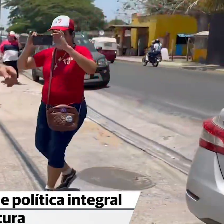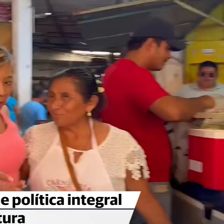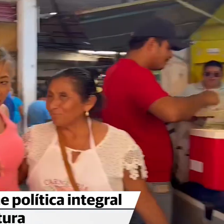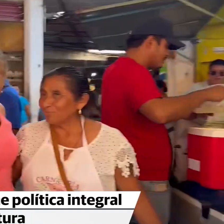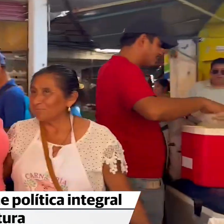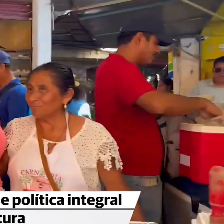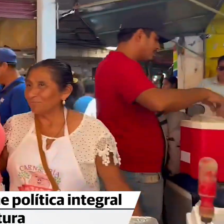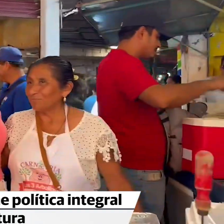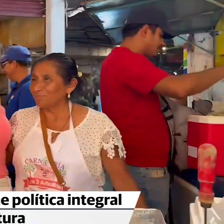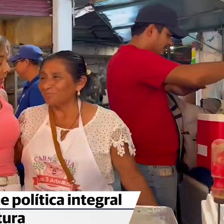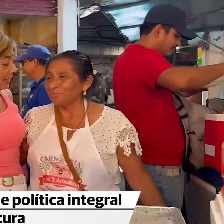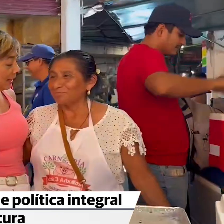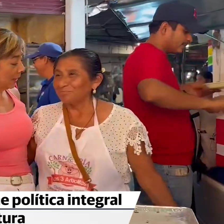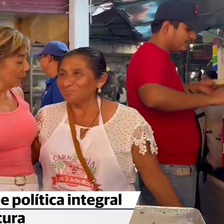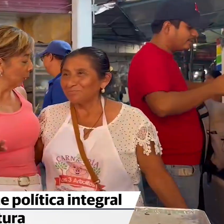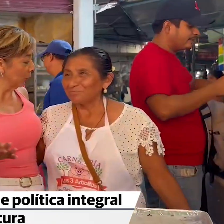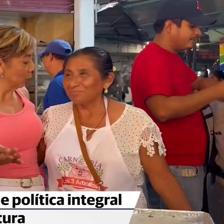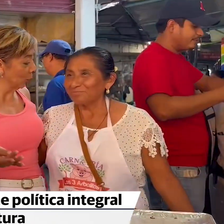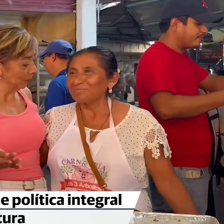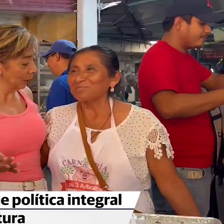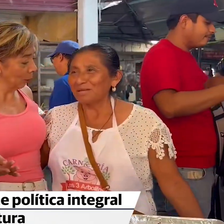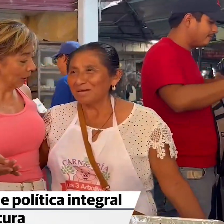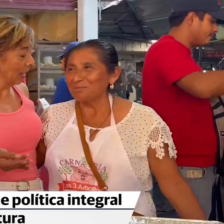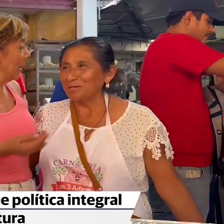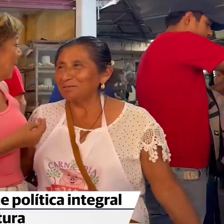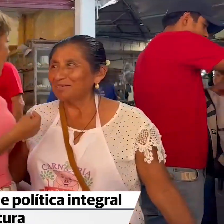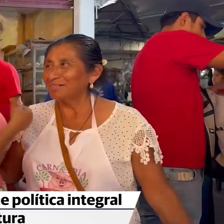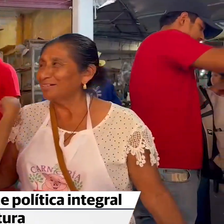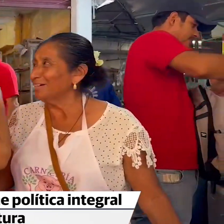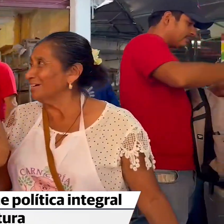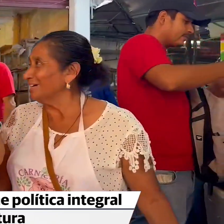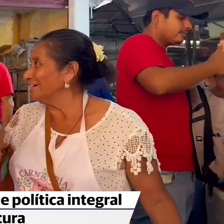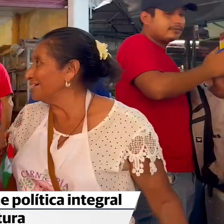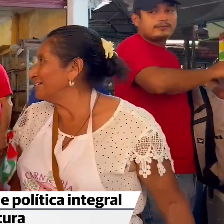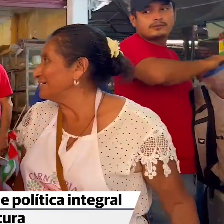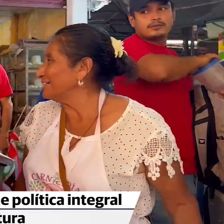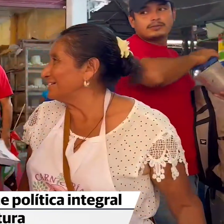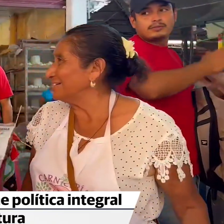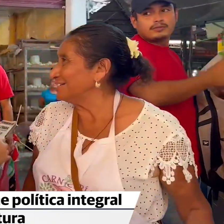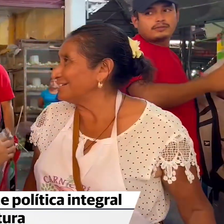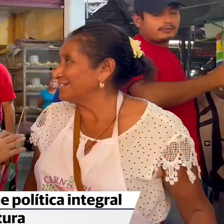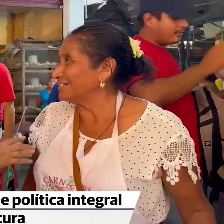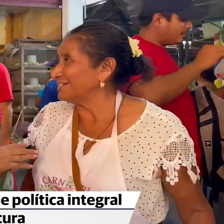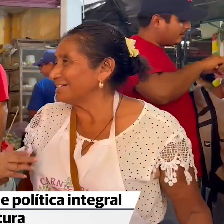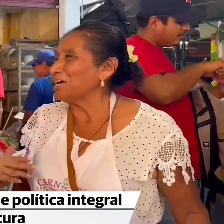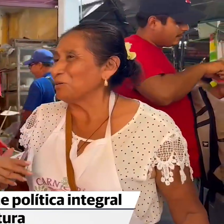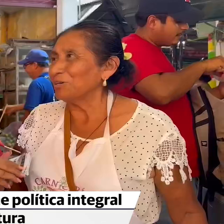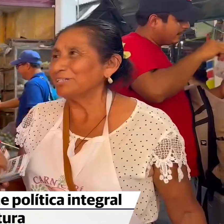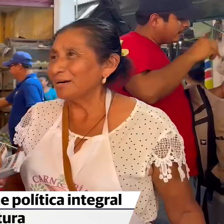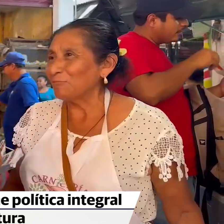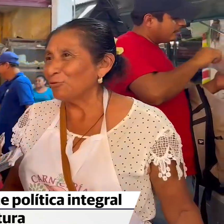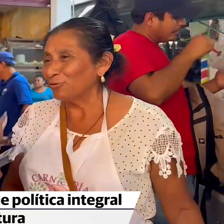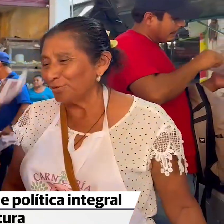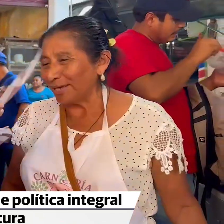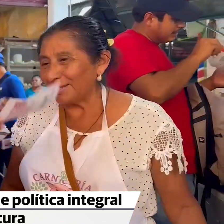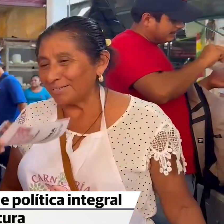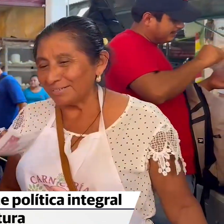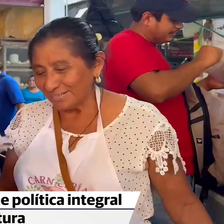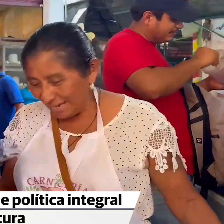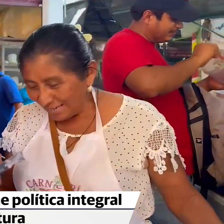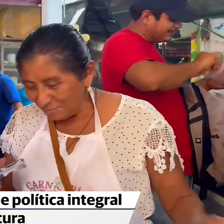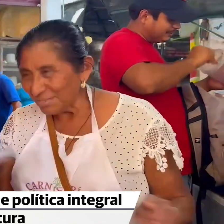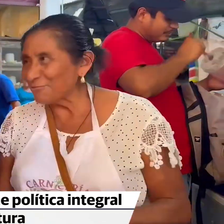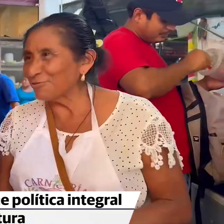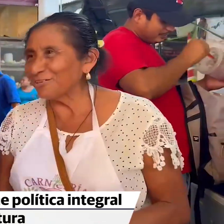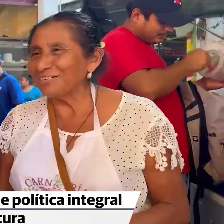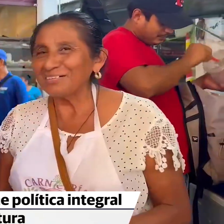civil aliada de telereportaje, señaló que inicialmente realizaría un censo para saber cuántas y quiénes son las personas con discapacidad que